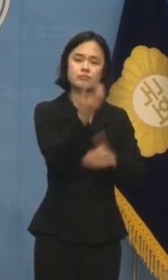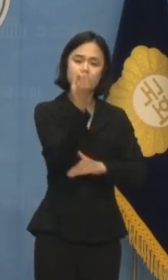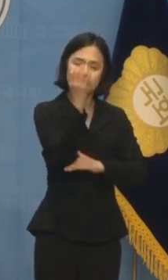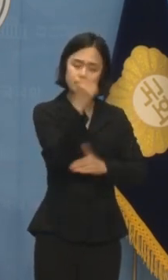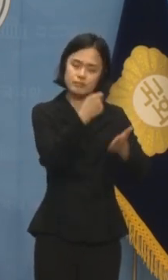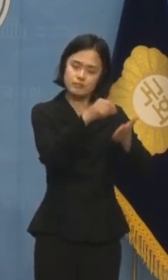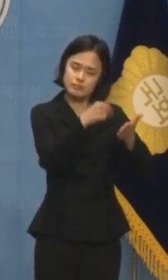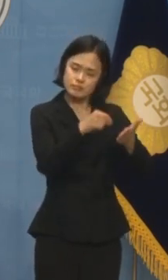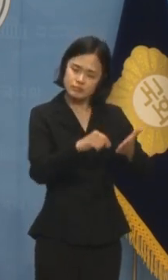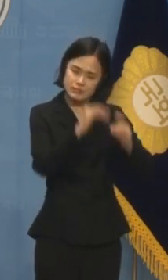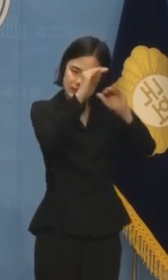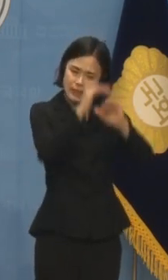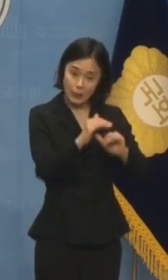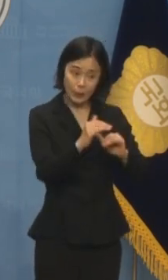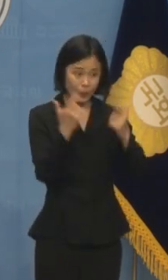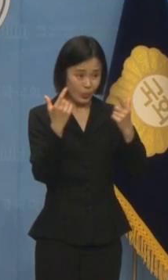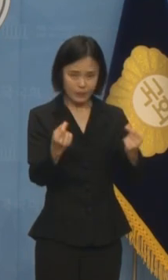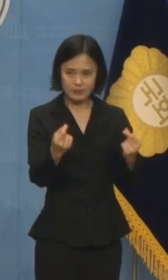표합니다.